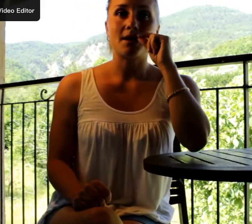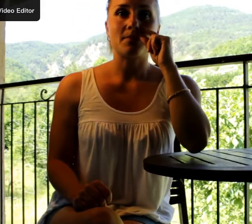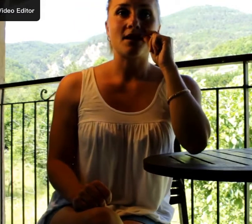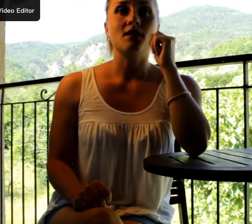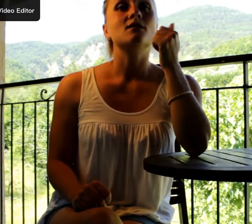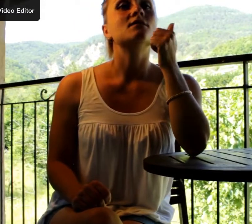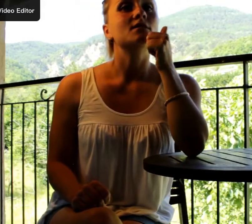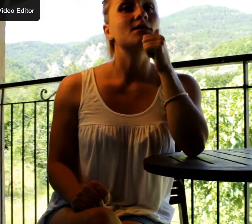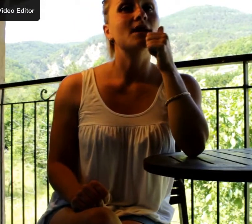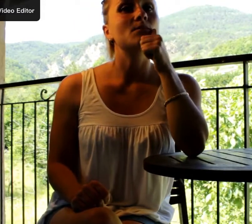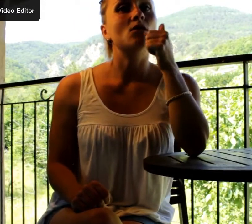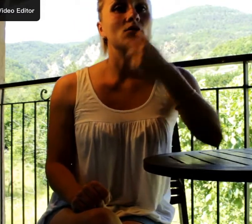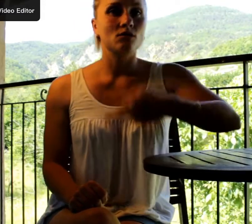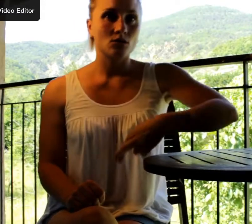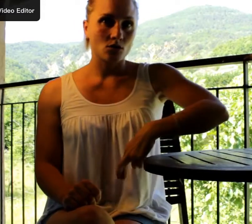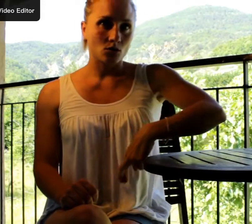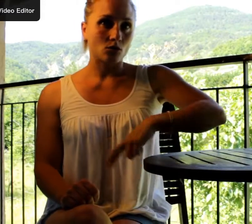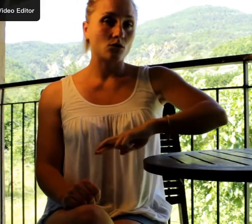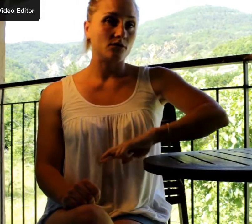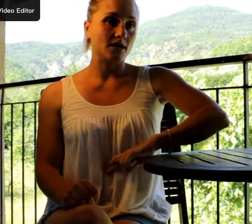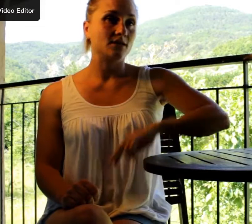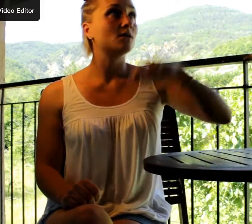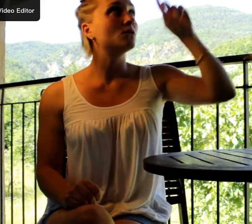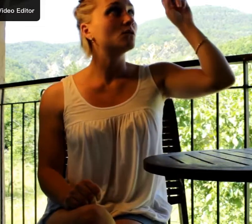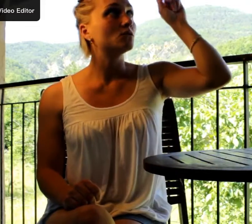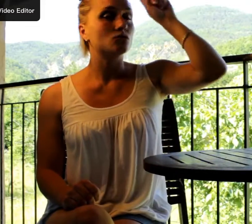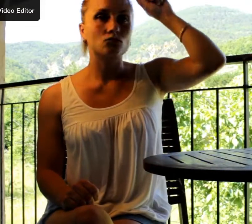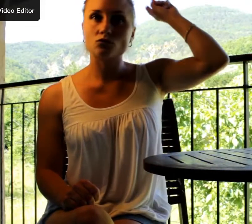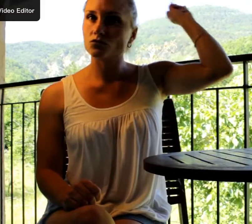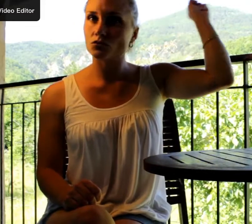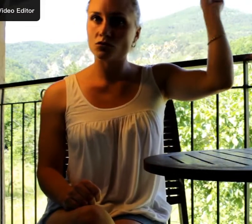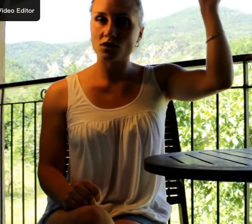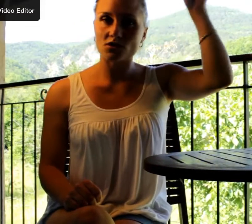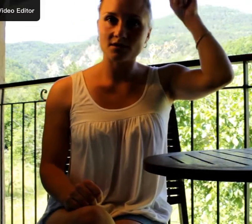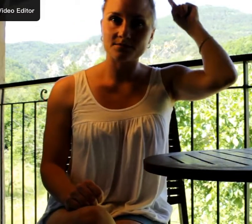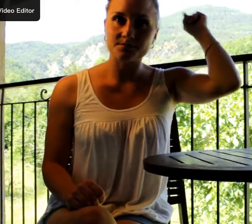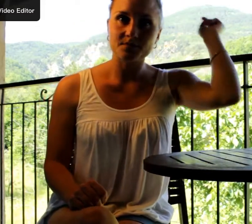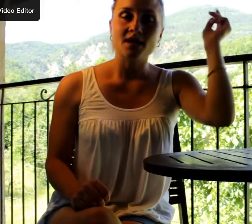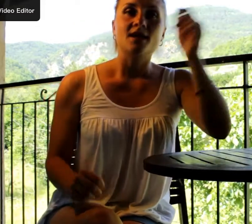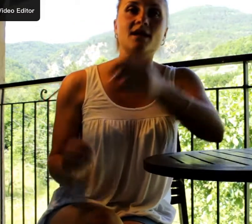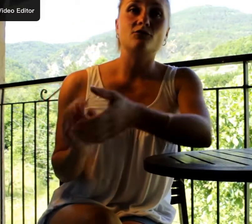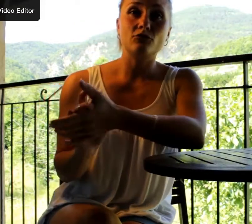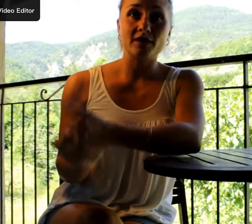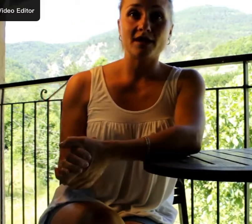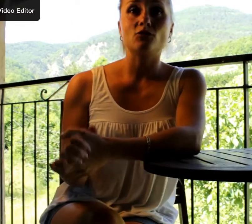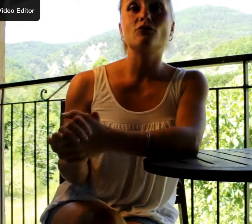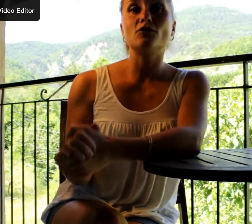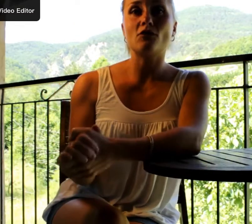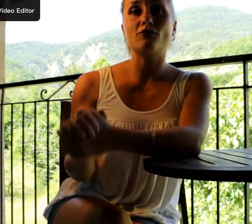papa et maman reviennent, toujours te chercher. Et vous verrez que votre enfant